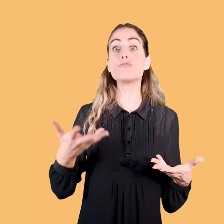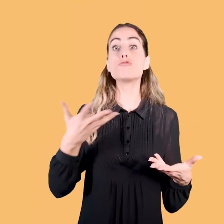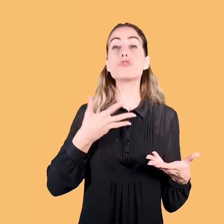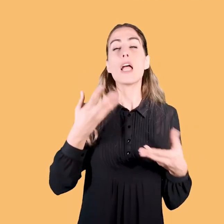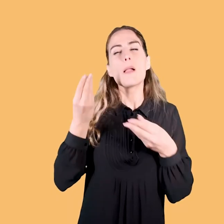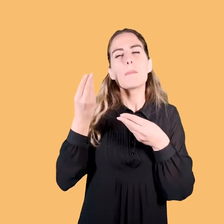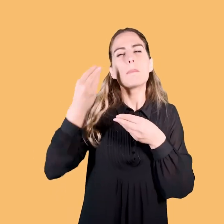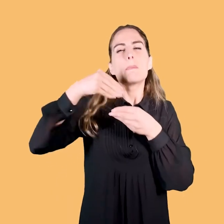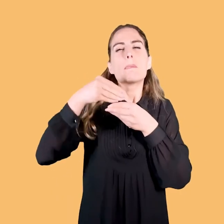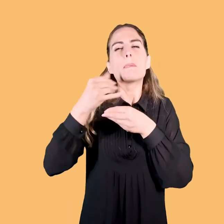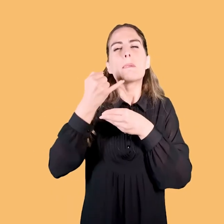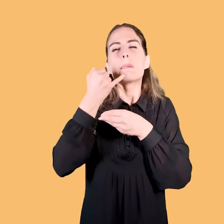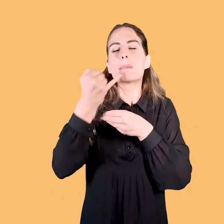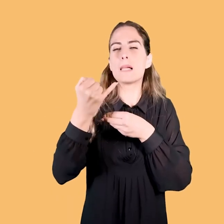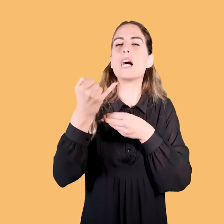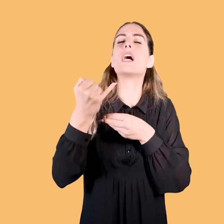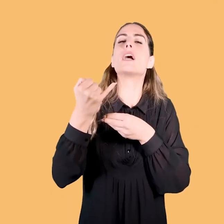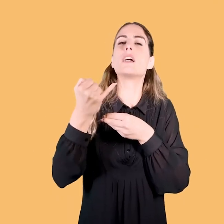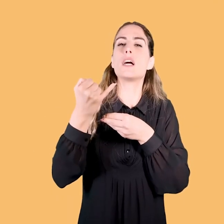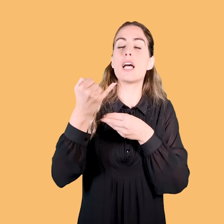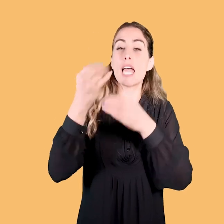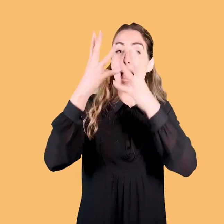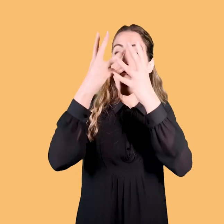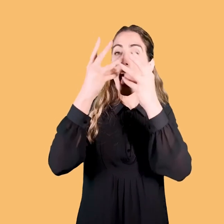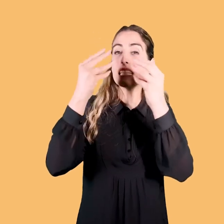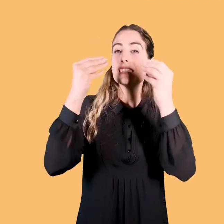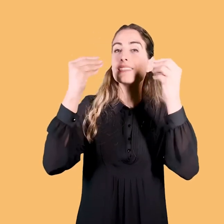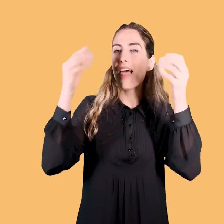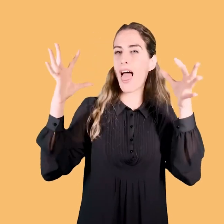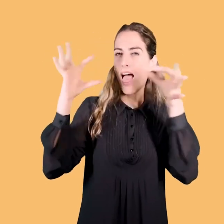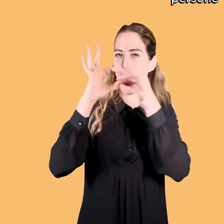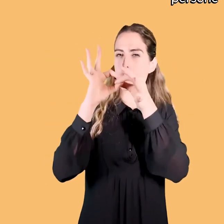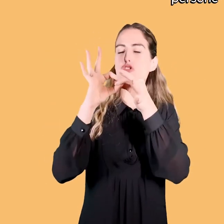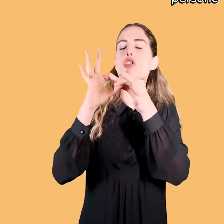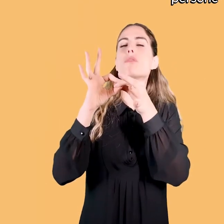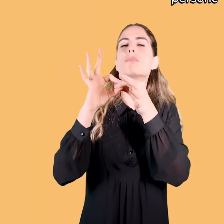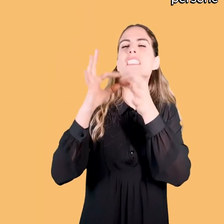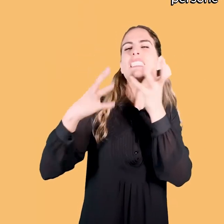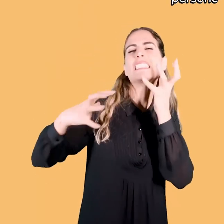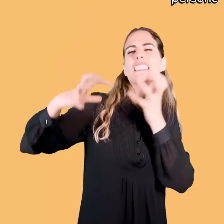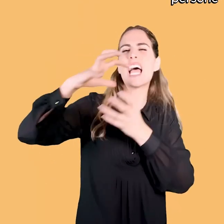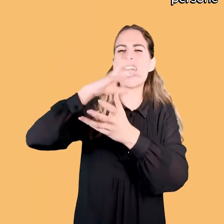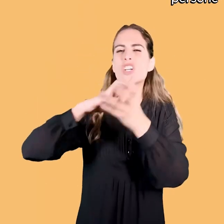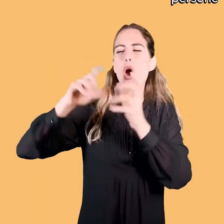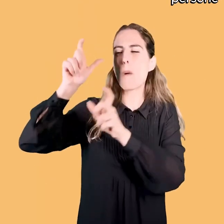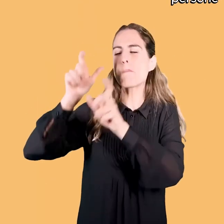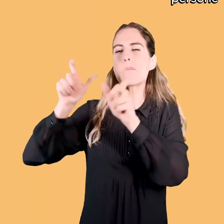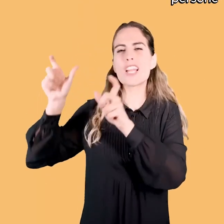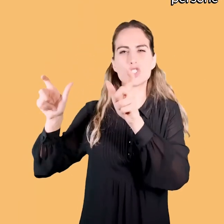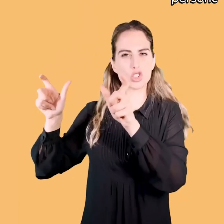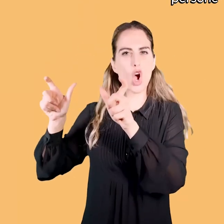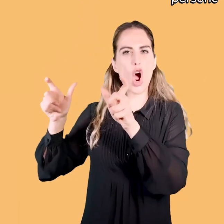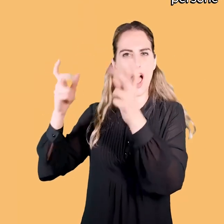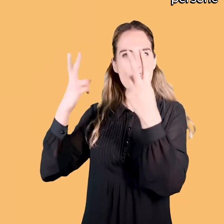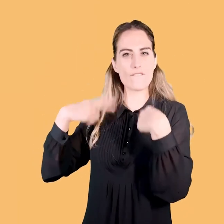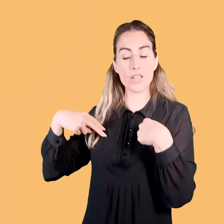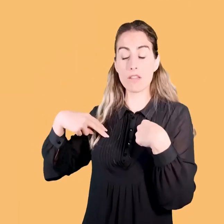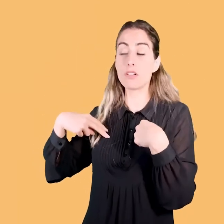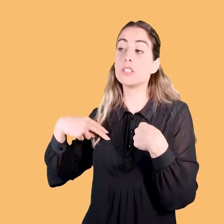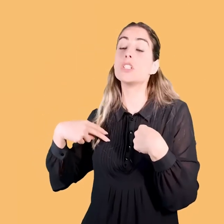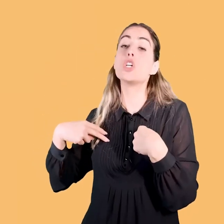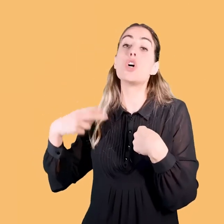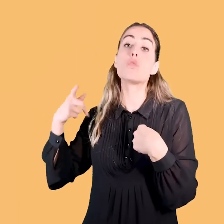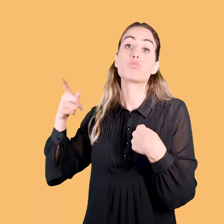accenno all'astrazione, nel senso, cioè al disordine nel quale vivono queste persone.